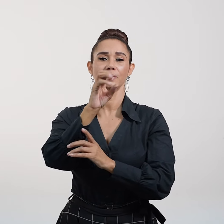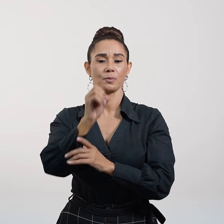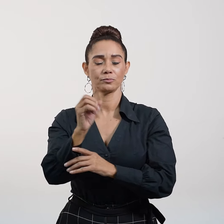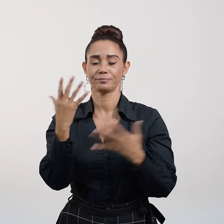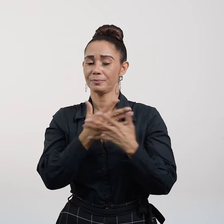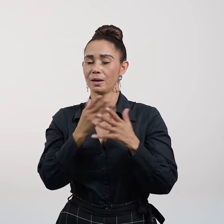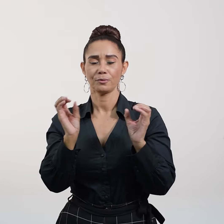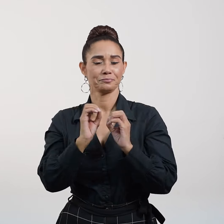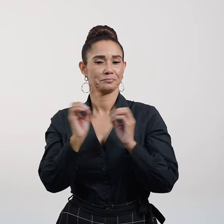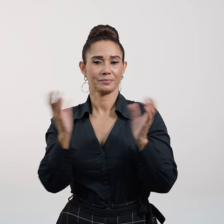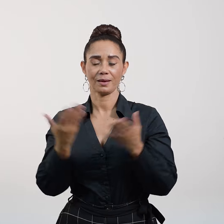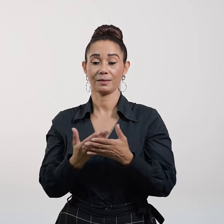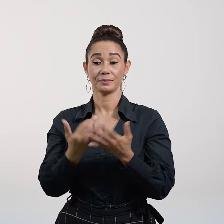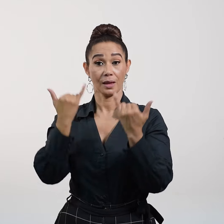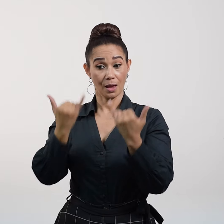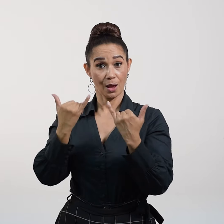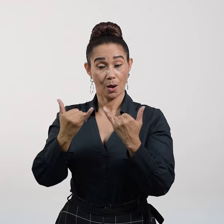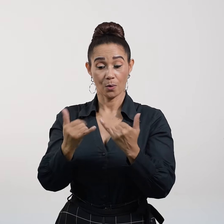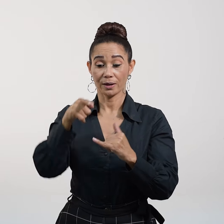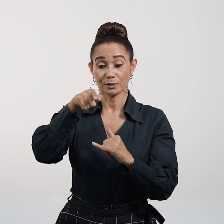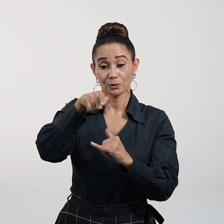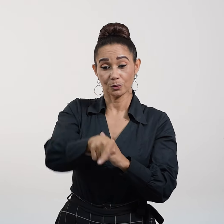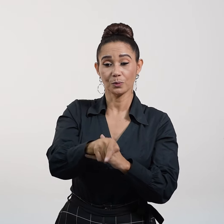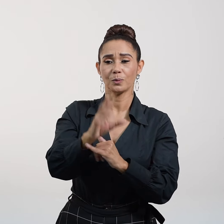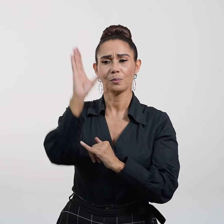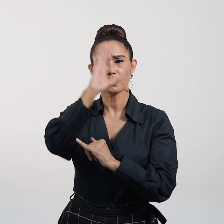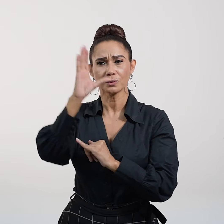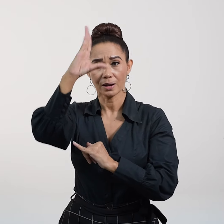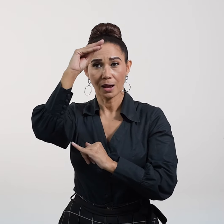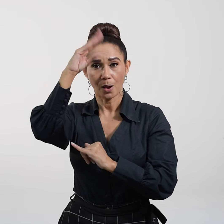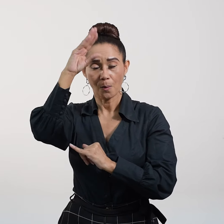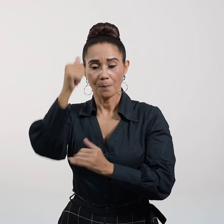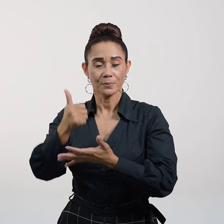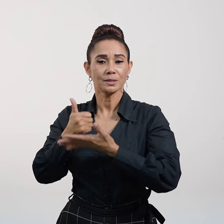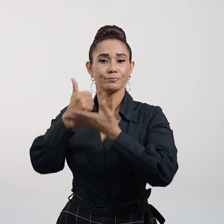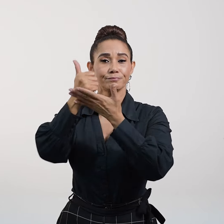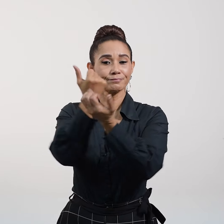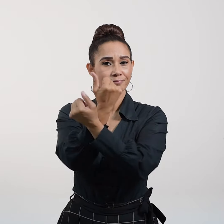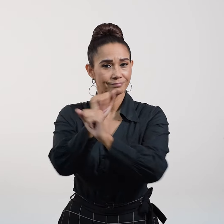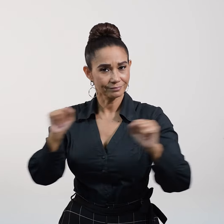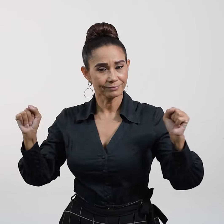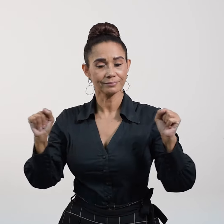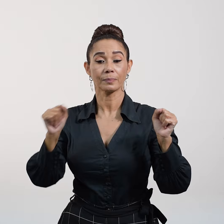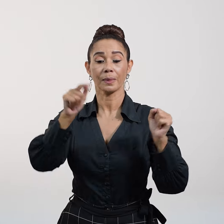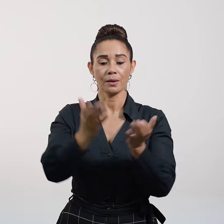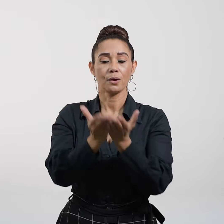temas, desde ahora serás pescador de hombres. Ellos sacaron las barcas a tierra,